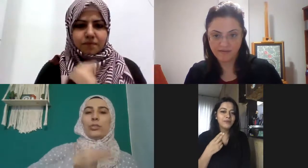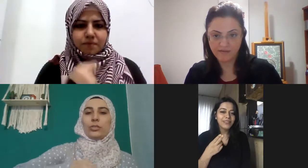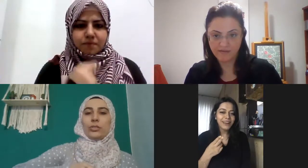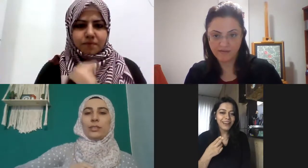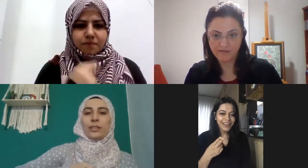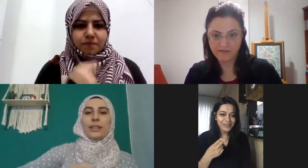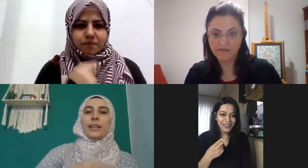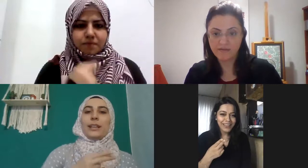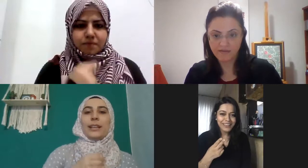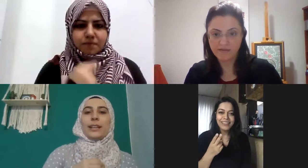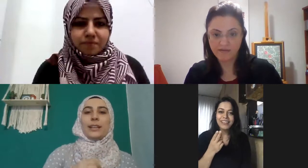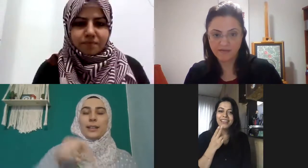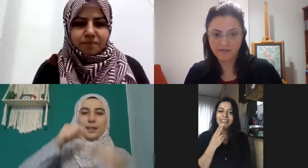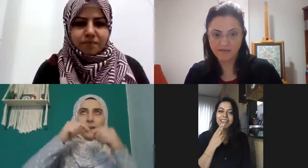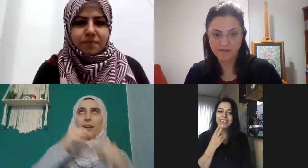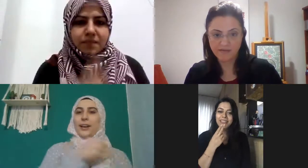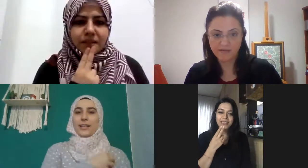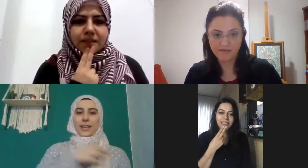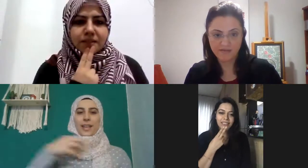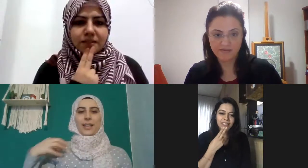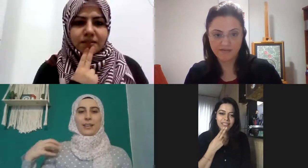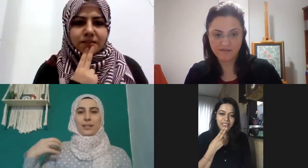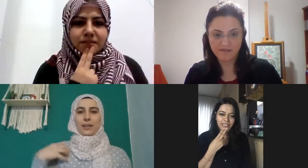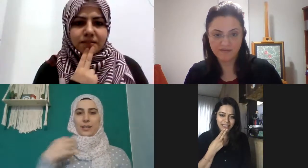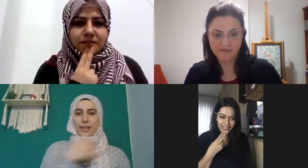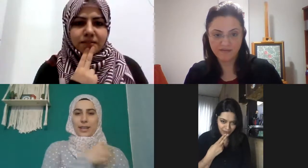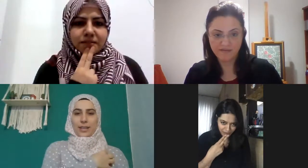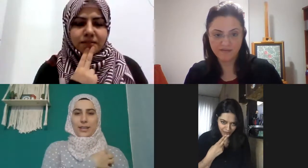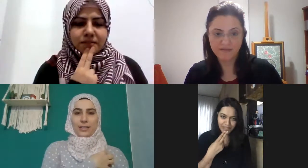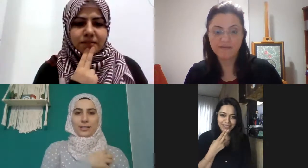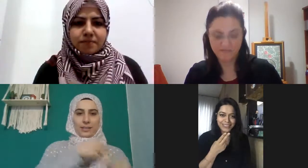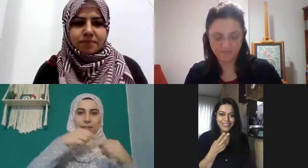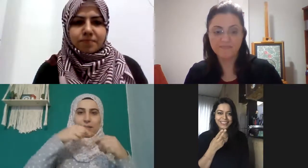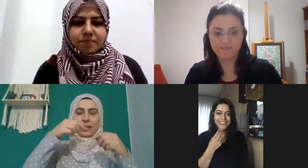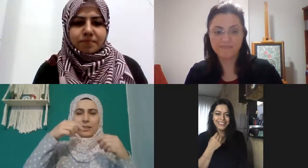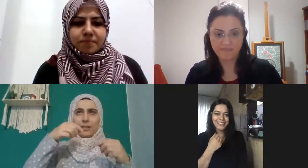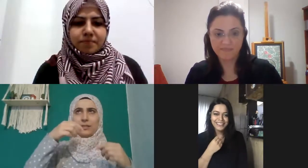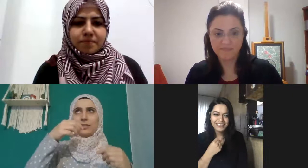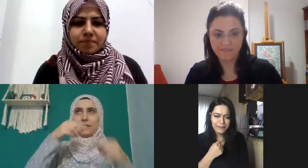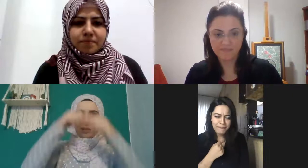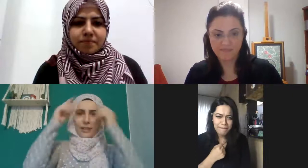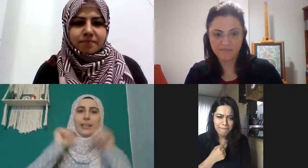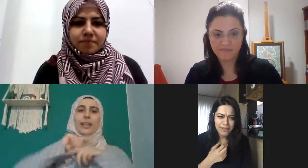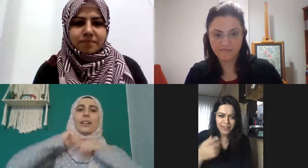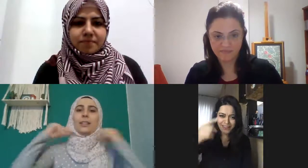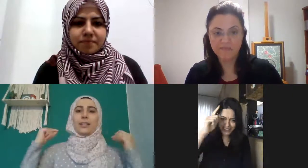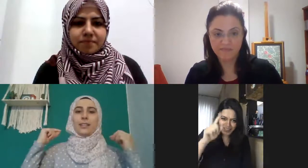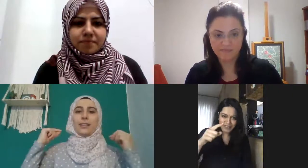ve anne anne ya da anne evet